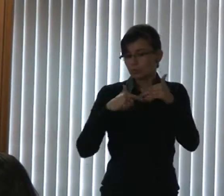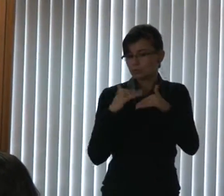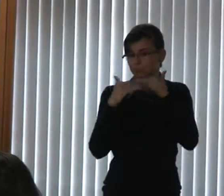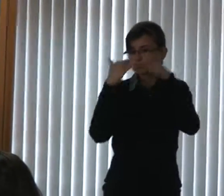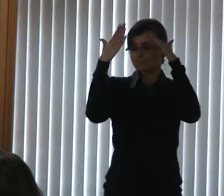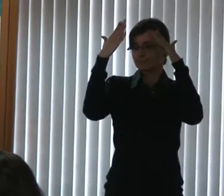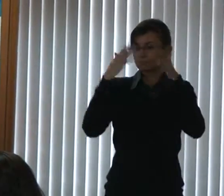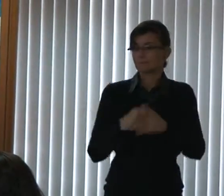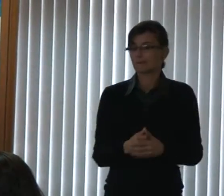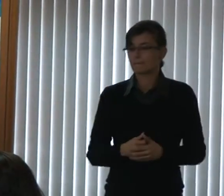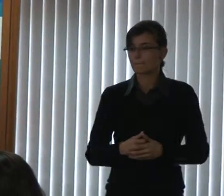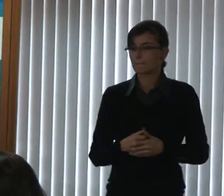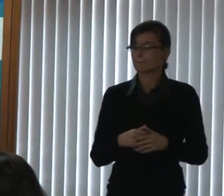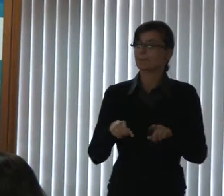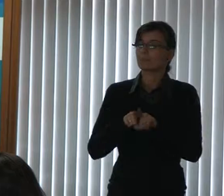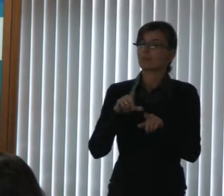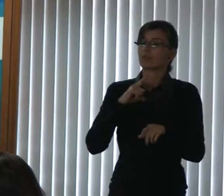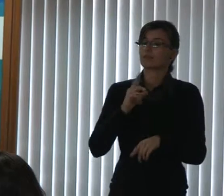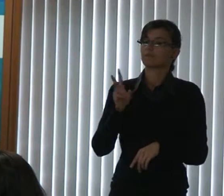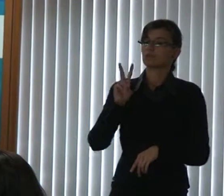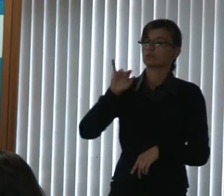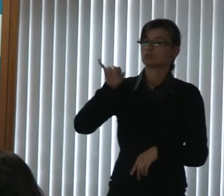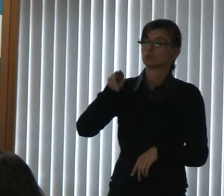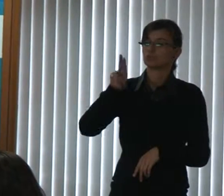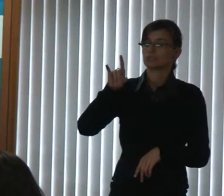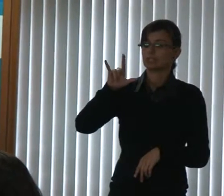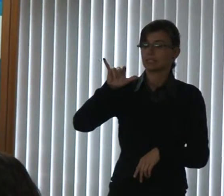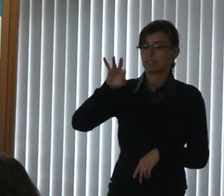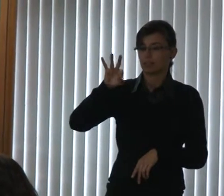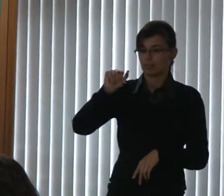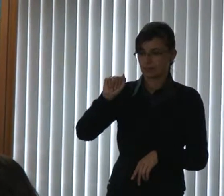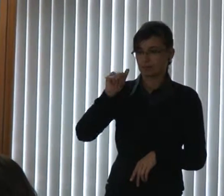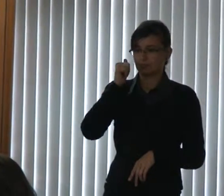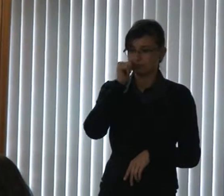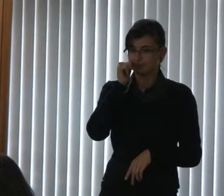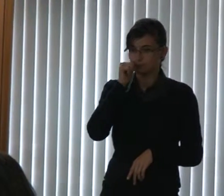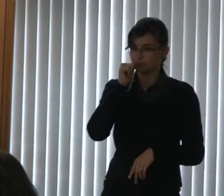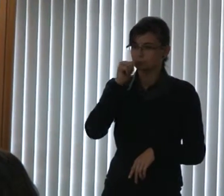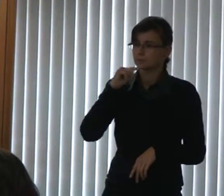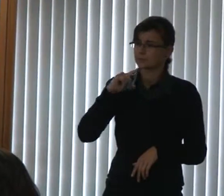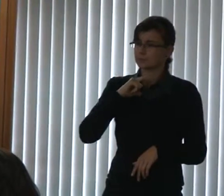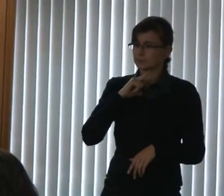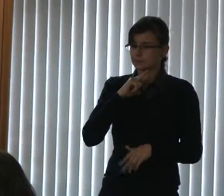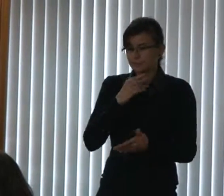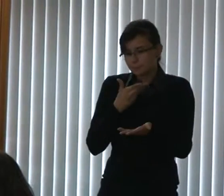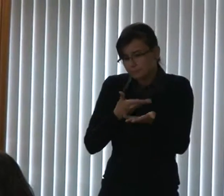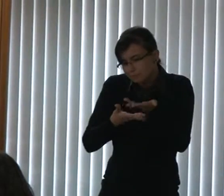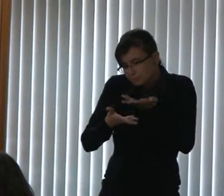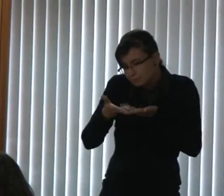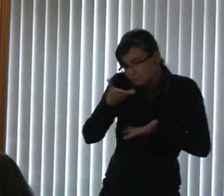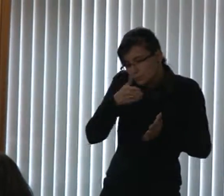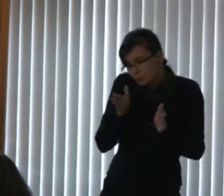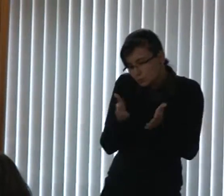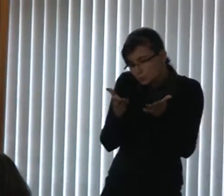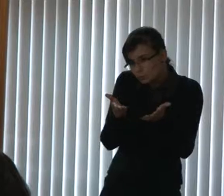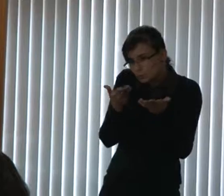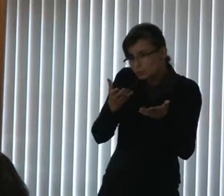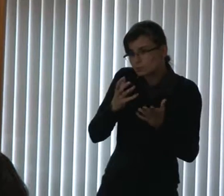Nós temos a vereadora Julieta Reis, que é uma mulher que tem uma sensibilidade com o próximo, com o idoso, que ninguém aqui sabe